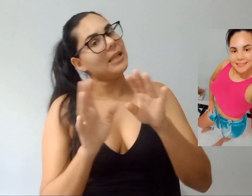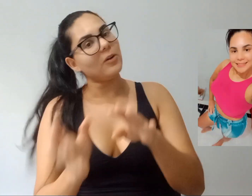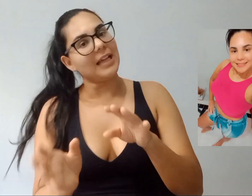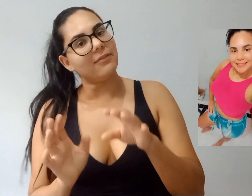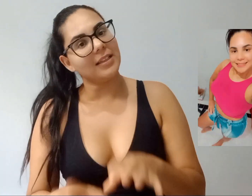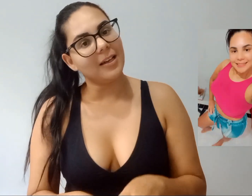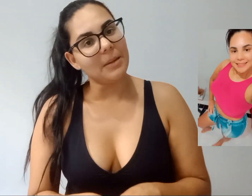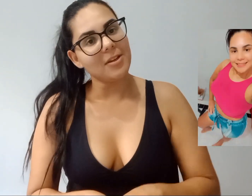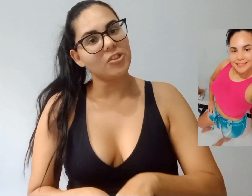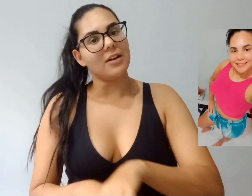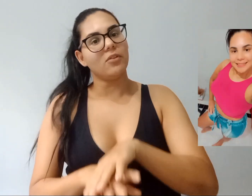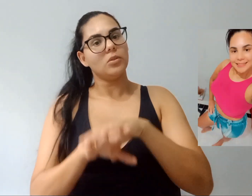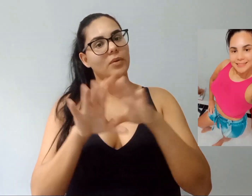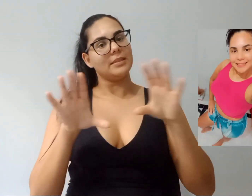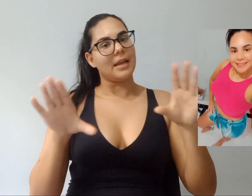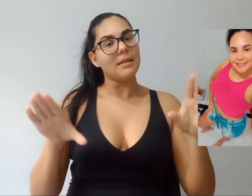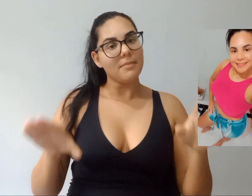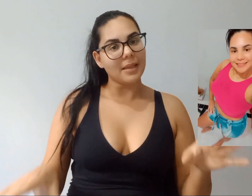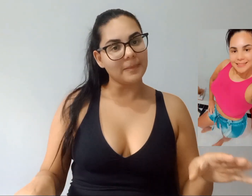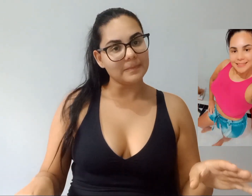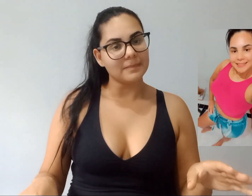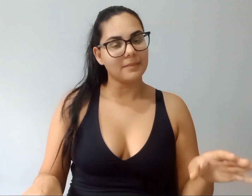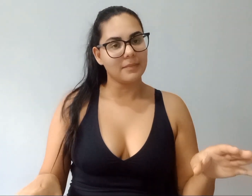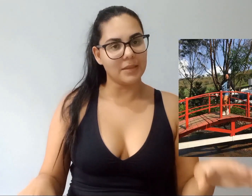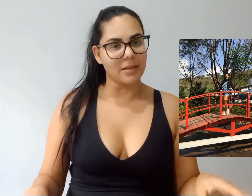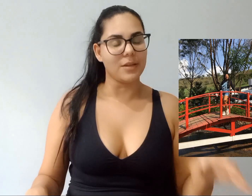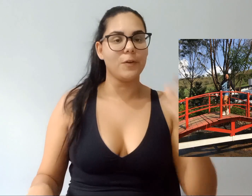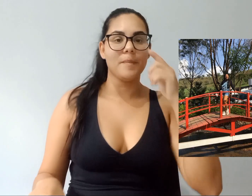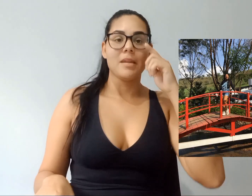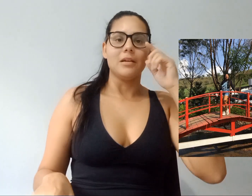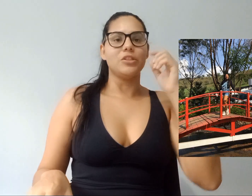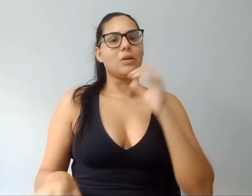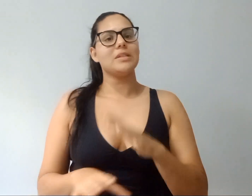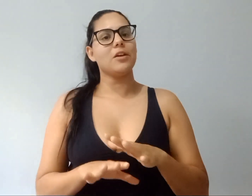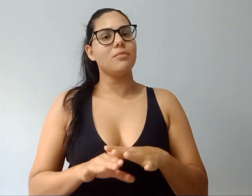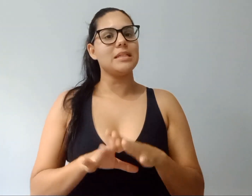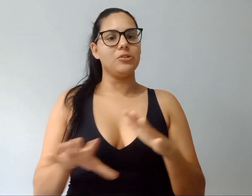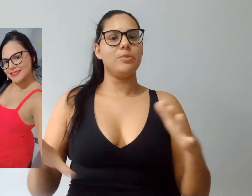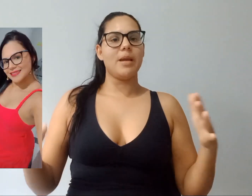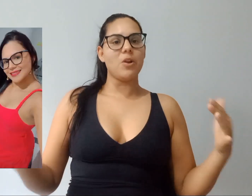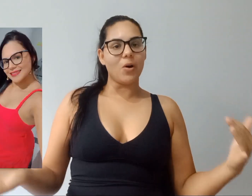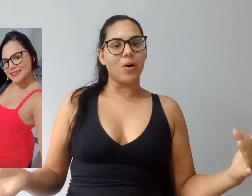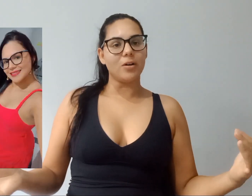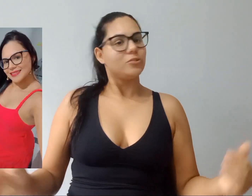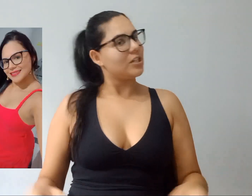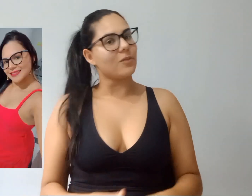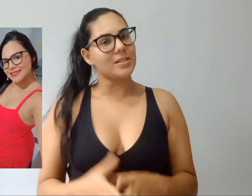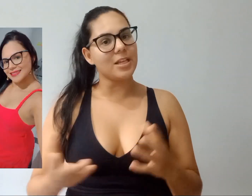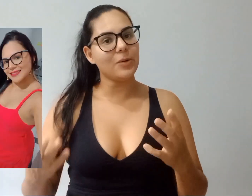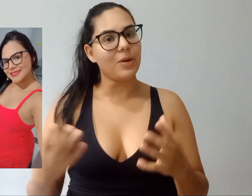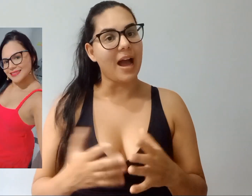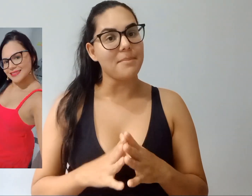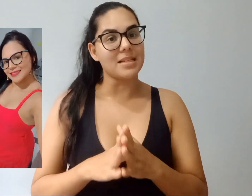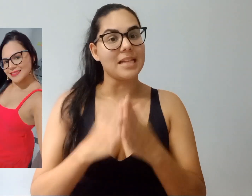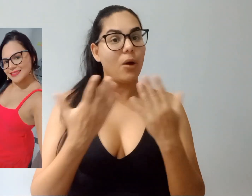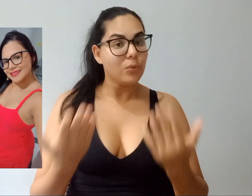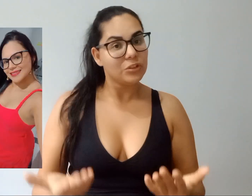não estavam dando em mim, já voltou a entrar em mim, entendeu? Já consigo me sentir melhor, já consigo... A minha saúde